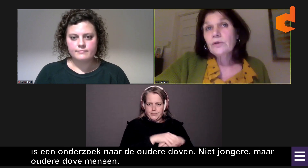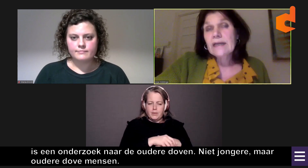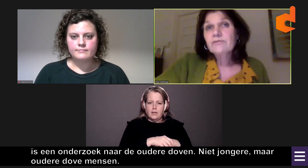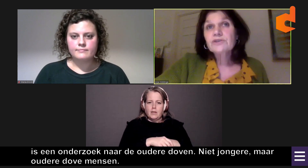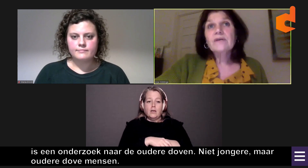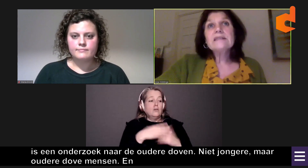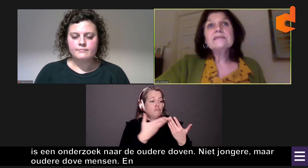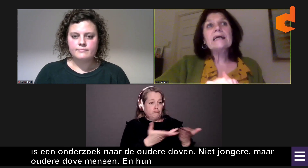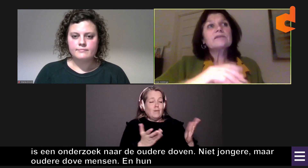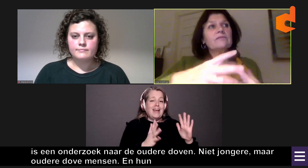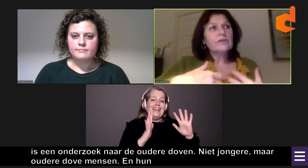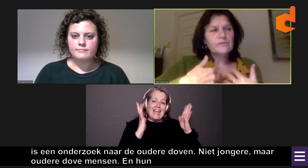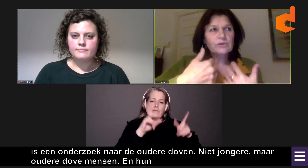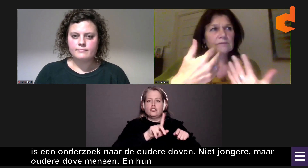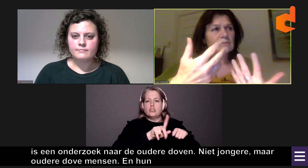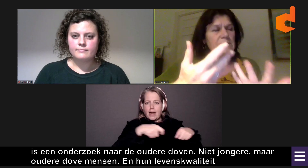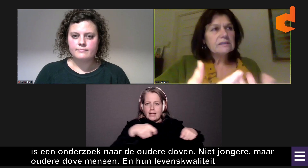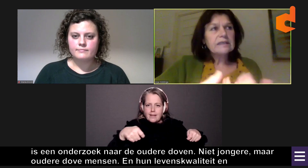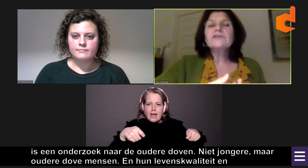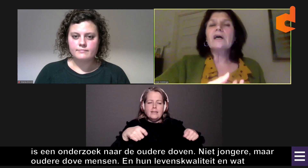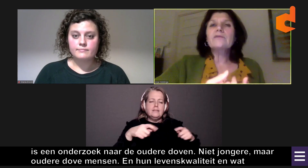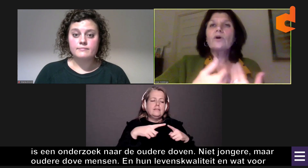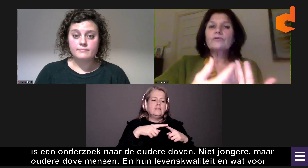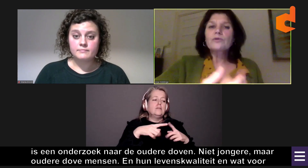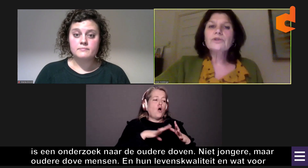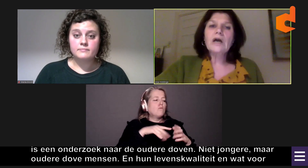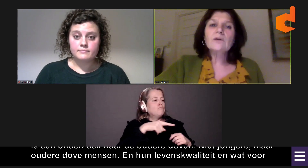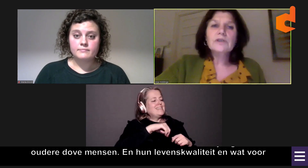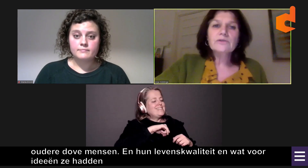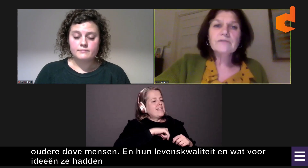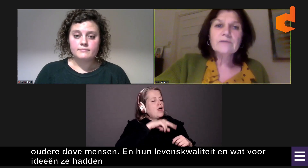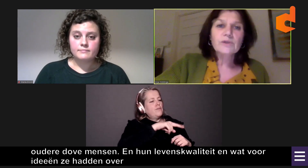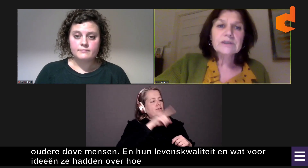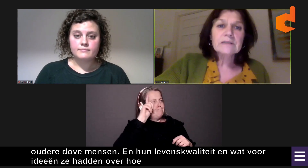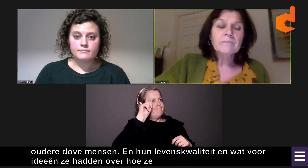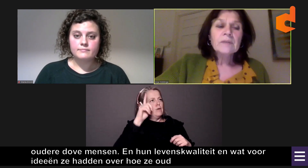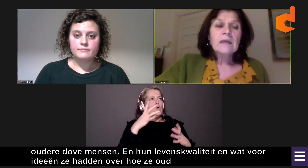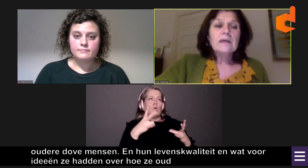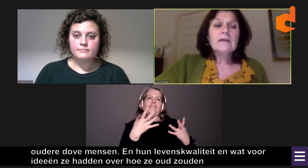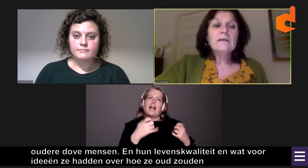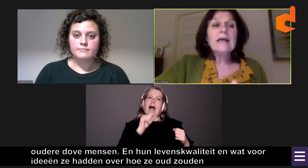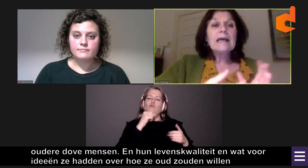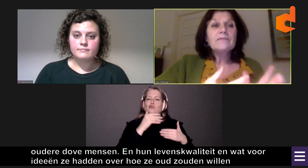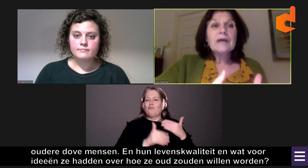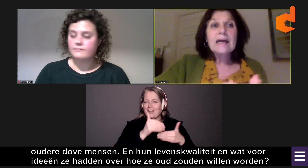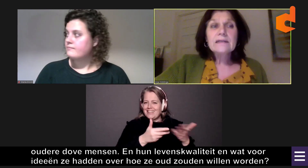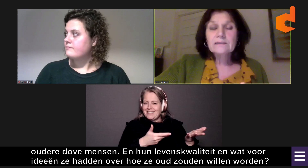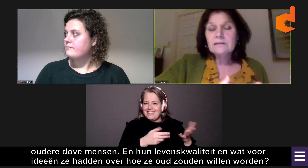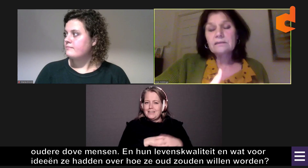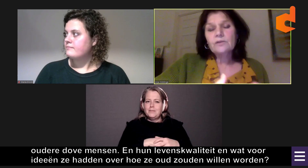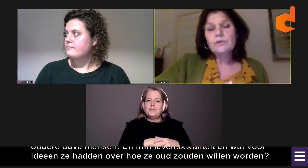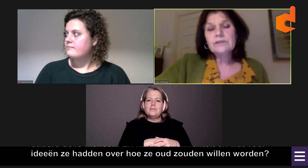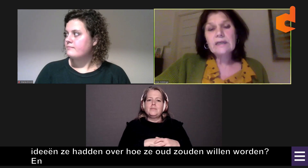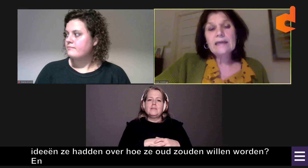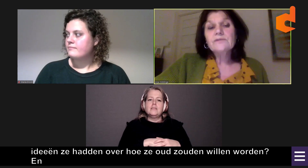hun levenskwaliteit en wat voor ideeën ze hadden over hoe ze oud zouden willen worden. En daar